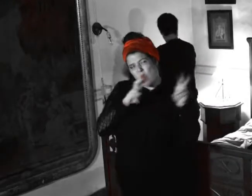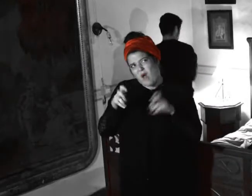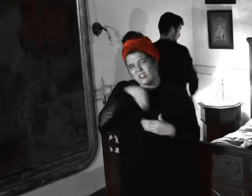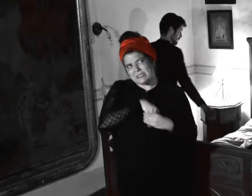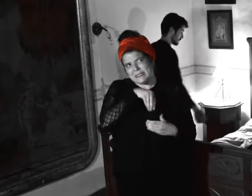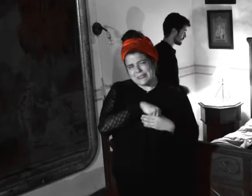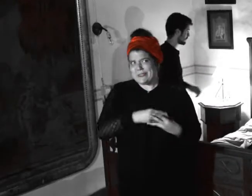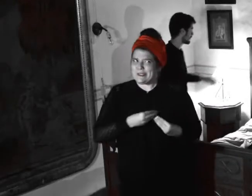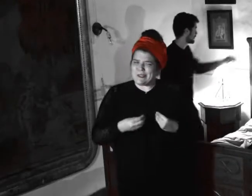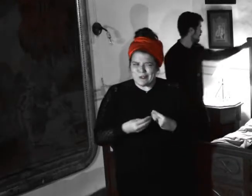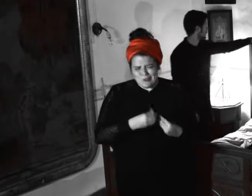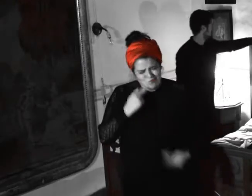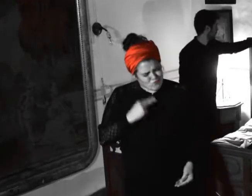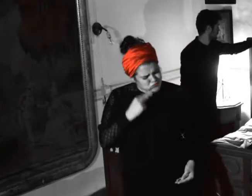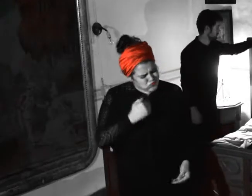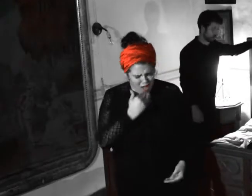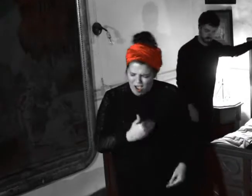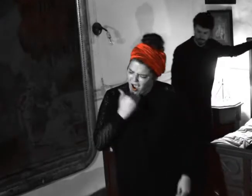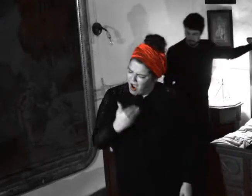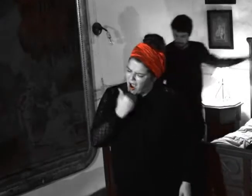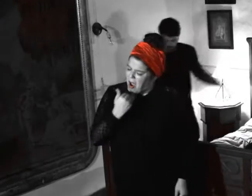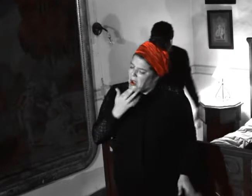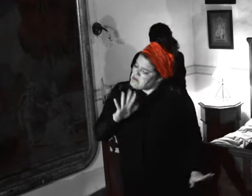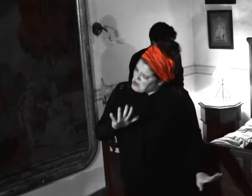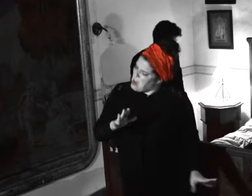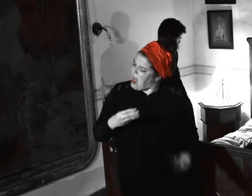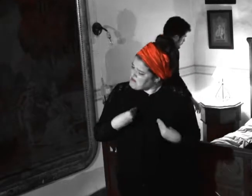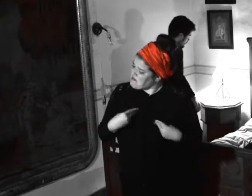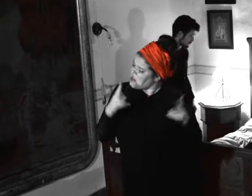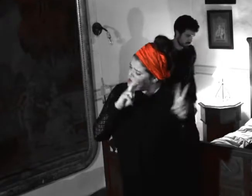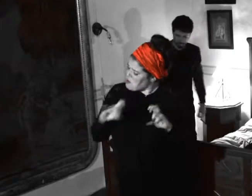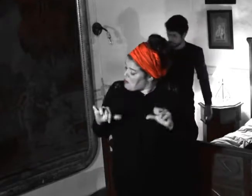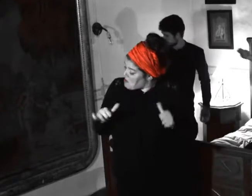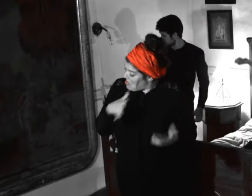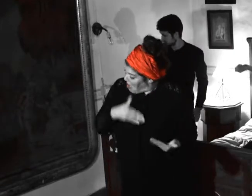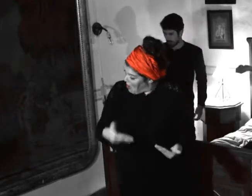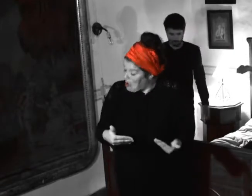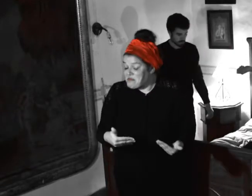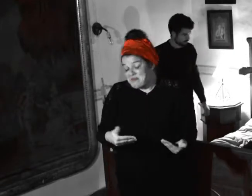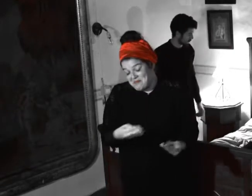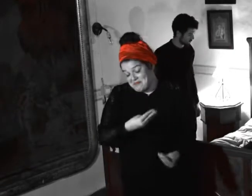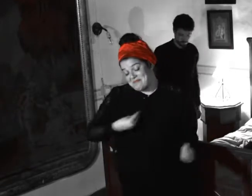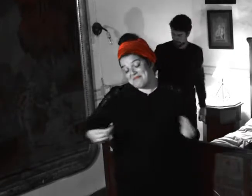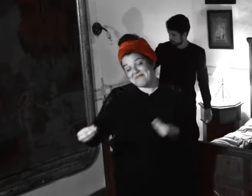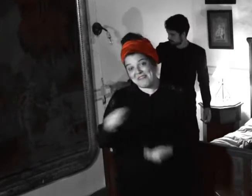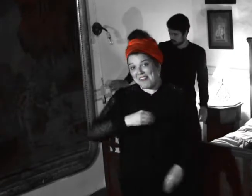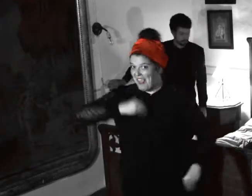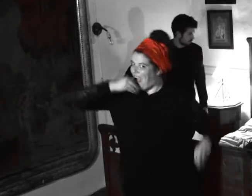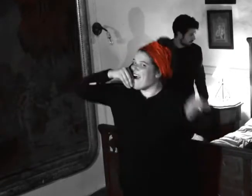mido Viene en el fondo, adentro mío, todo este plan de vida nueva no me suena nada mal